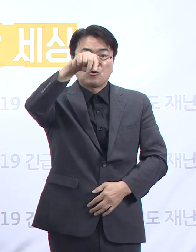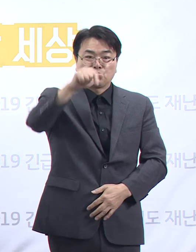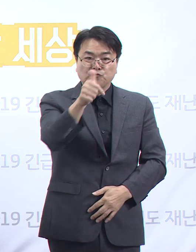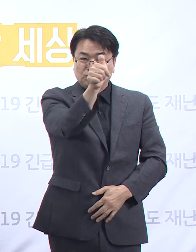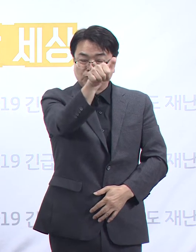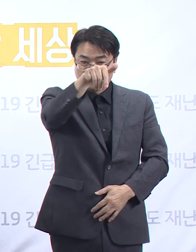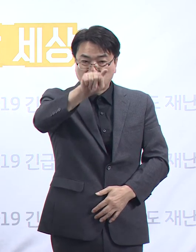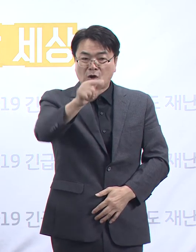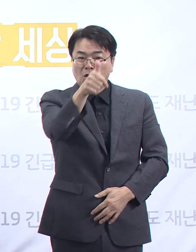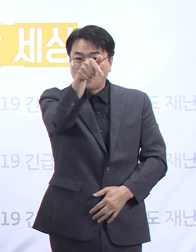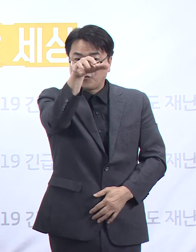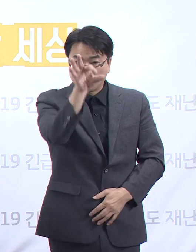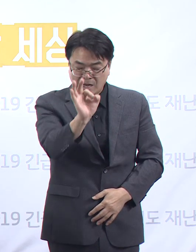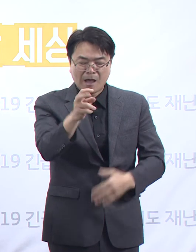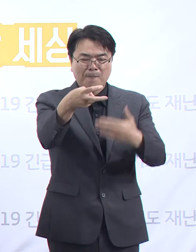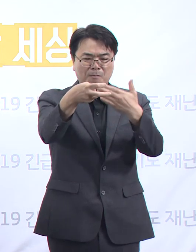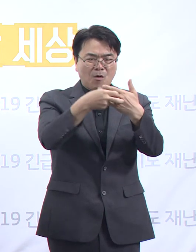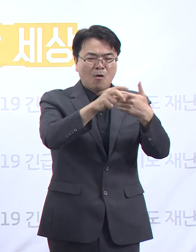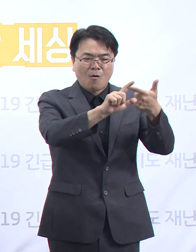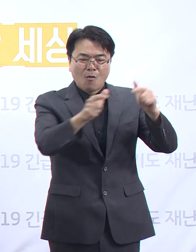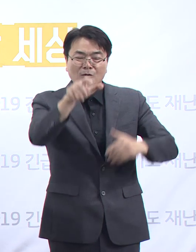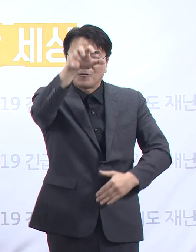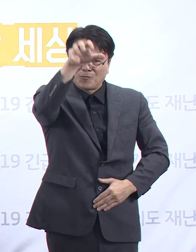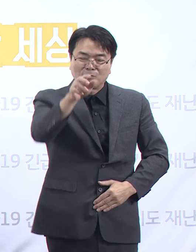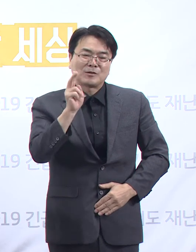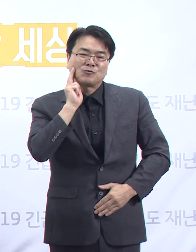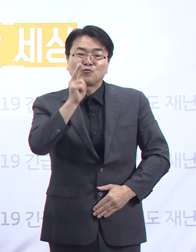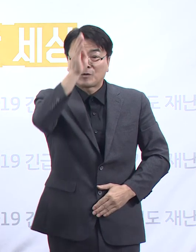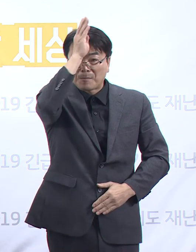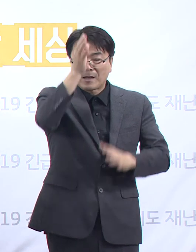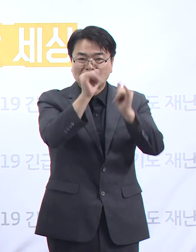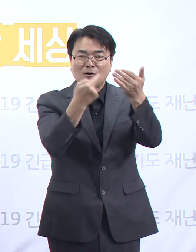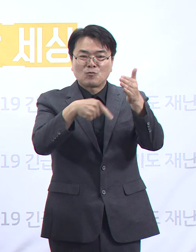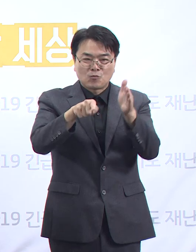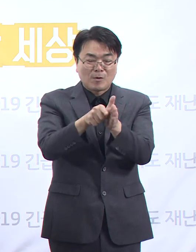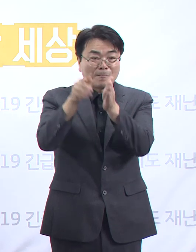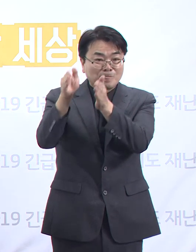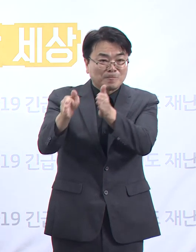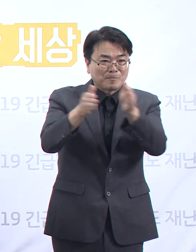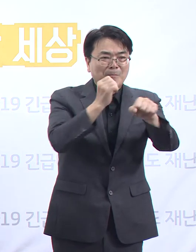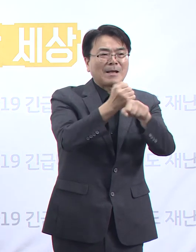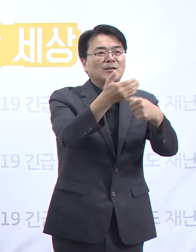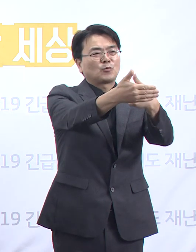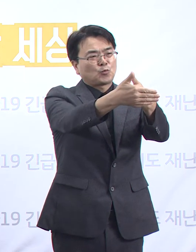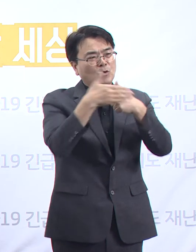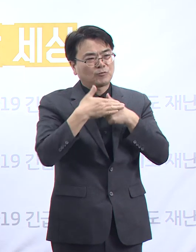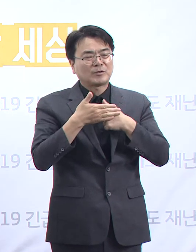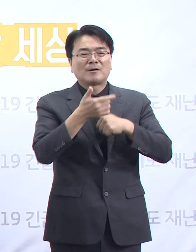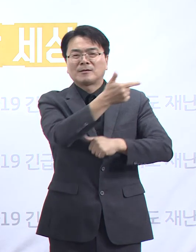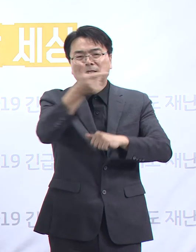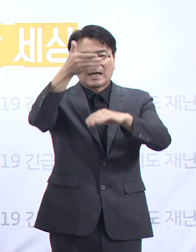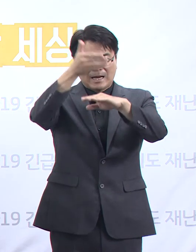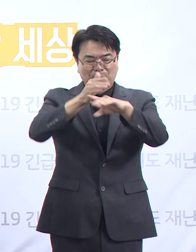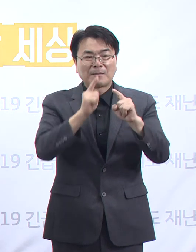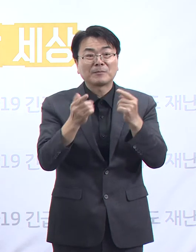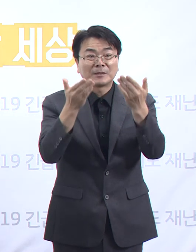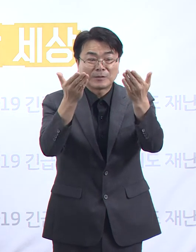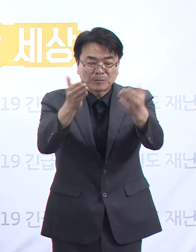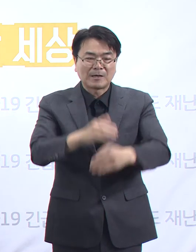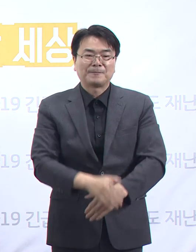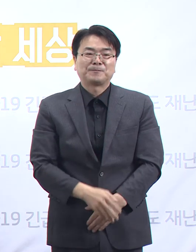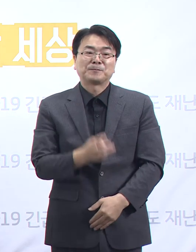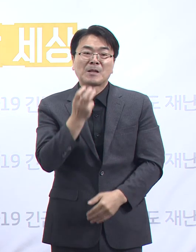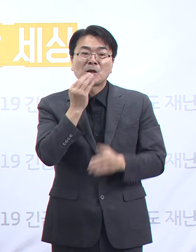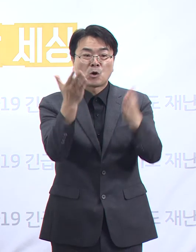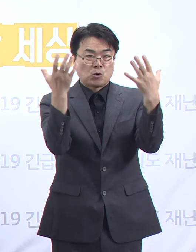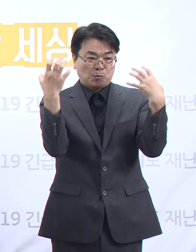부천병원 등이 추가로 중환자 병상을 제공해 주셨습니다. 진심으로 감사의 말씀을 드립니다. 경기도의료원